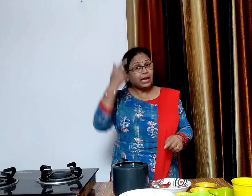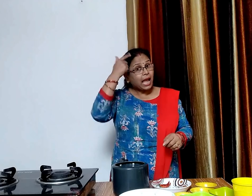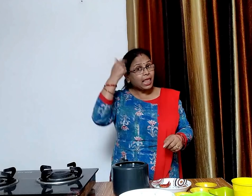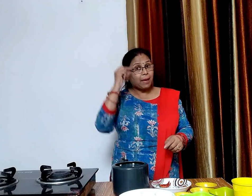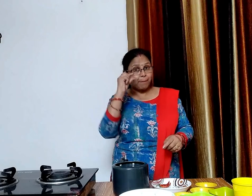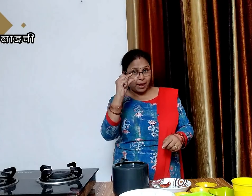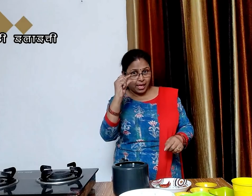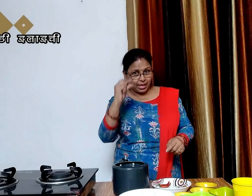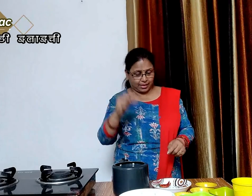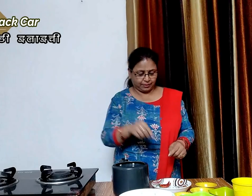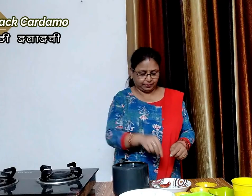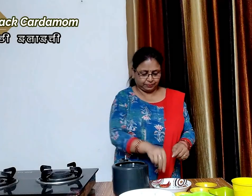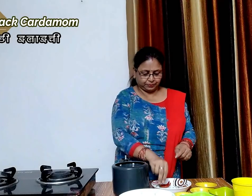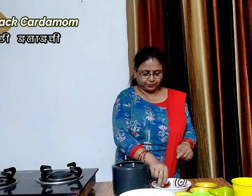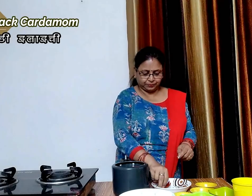एक बड़ी इलाईची